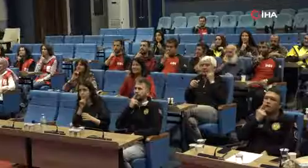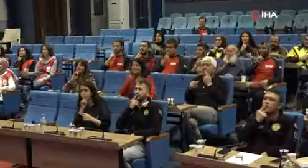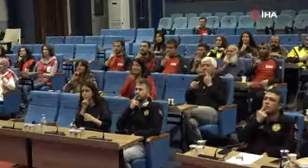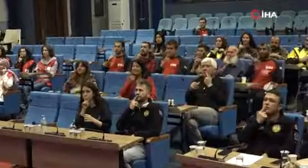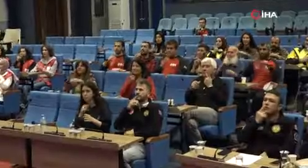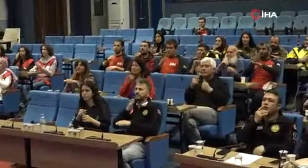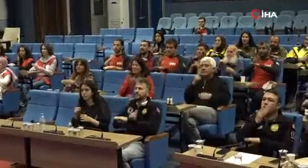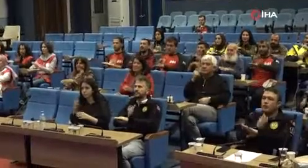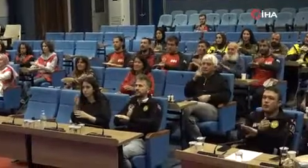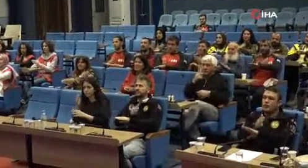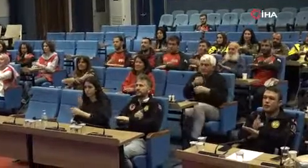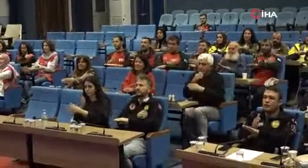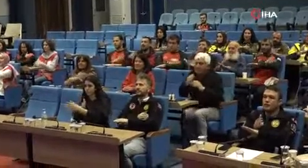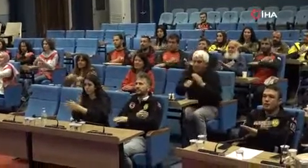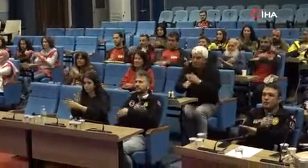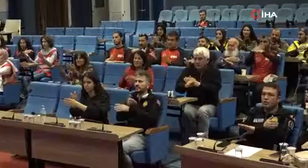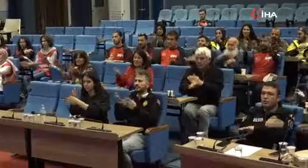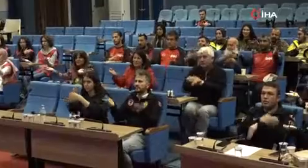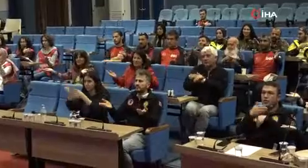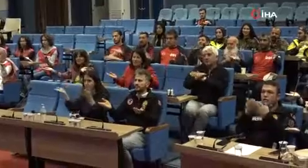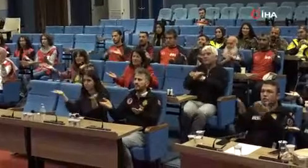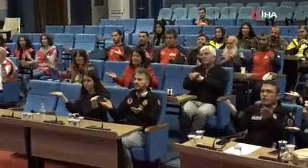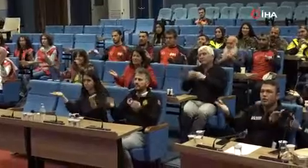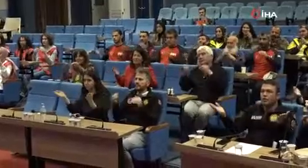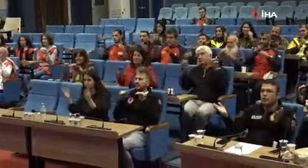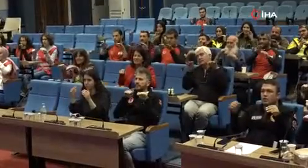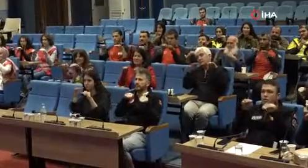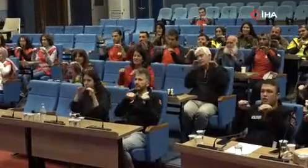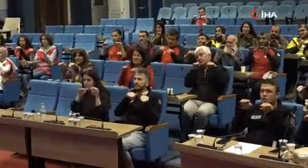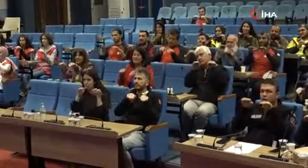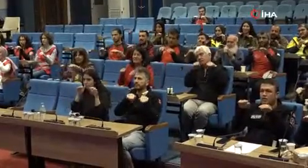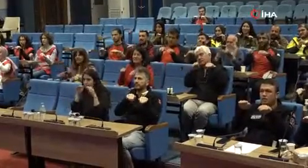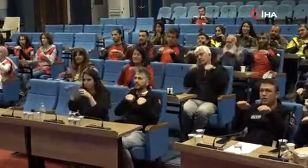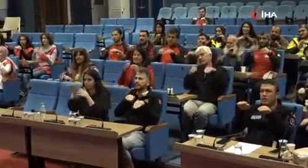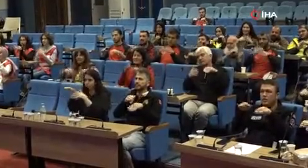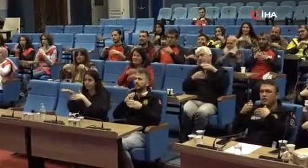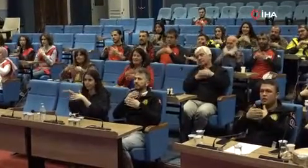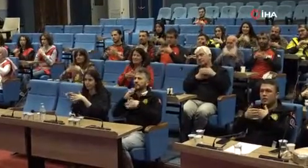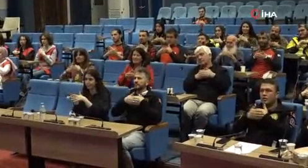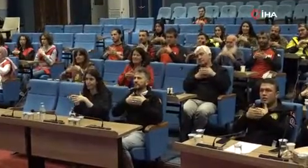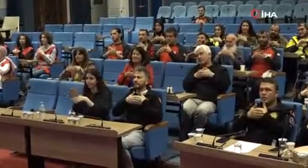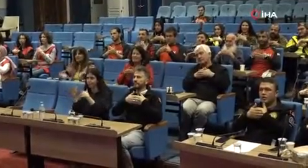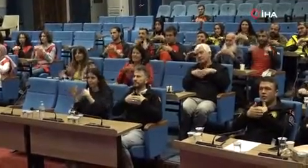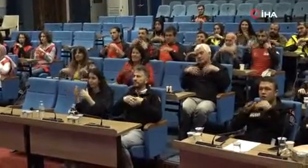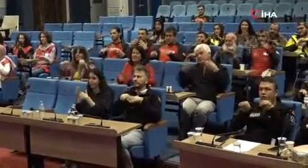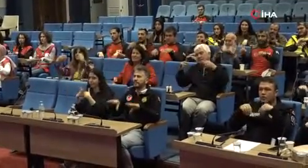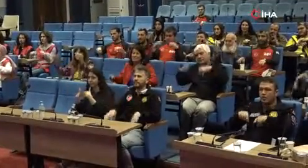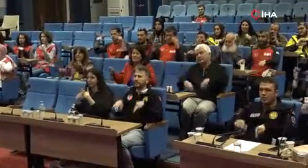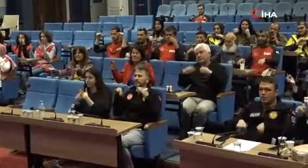Vatandaşlarımıza destek, yardıma hazırız.